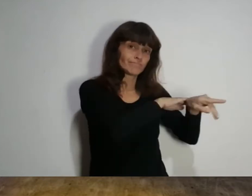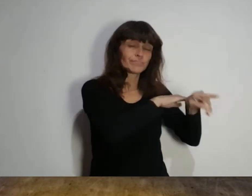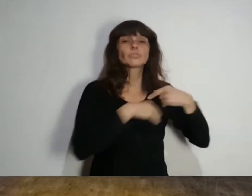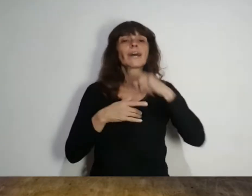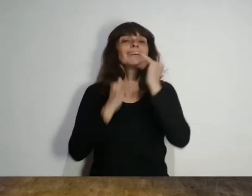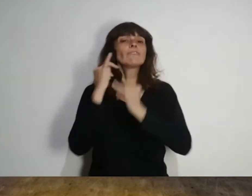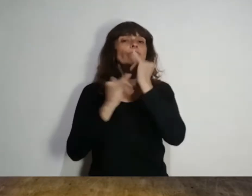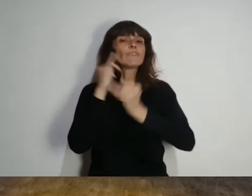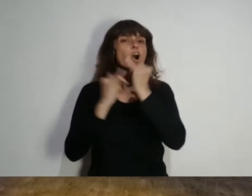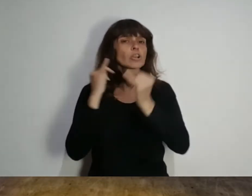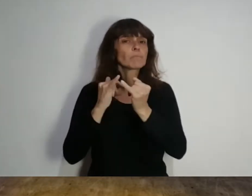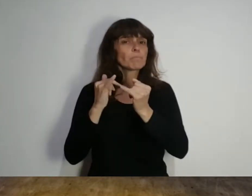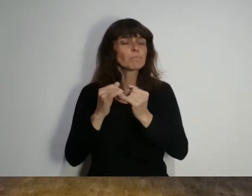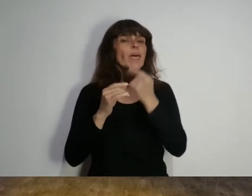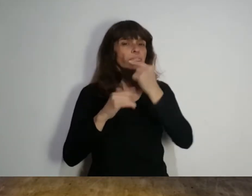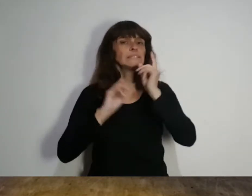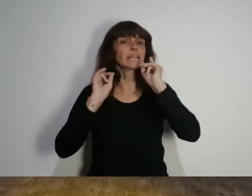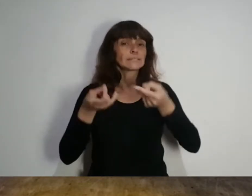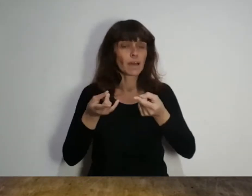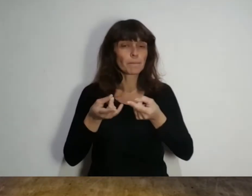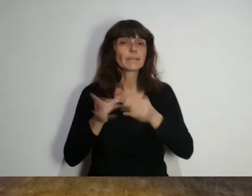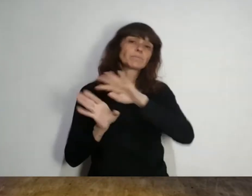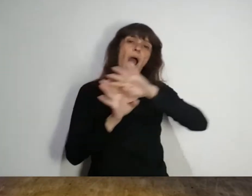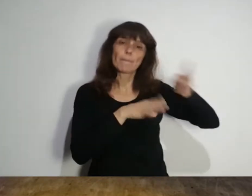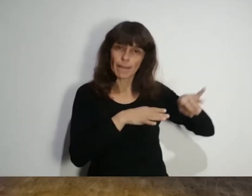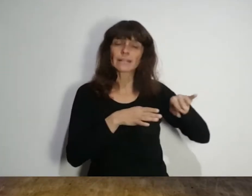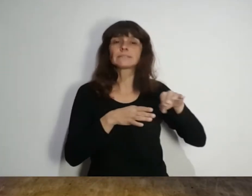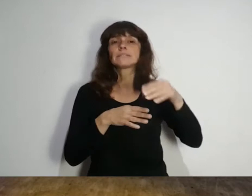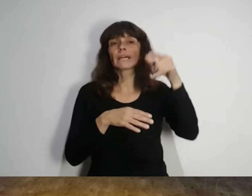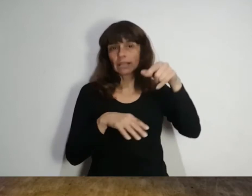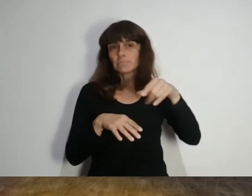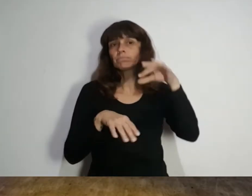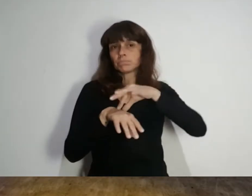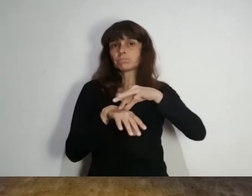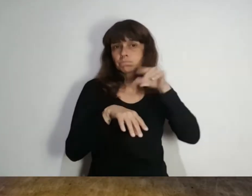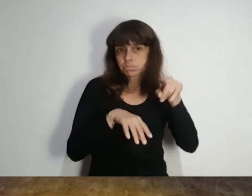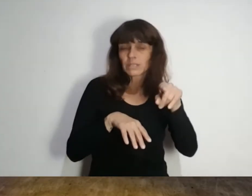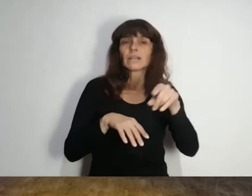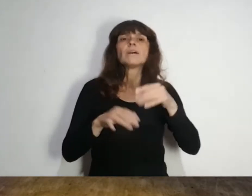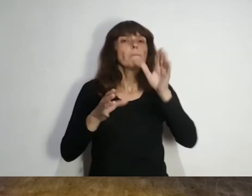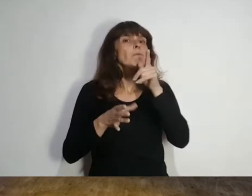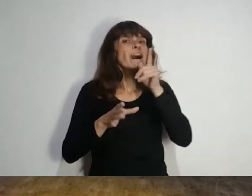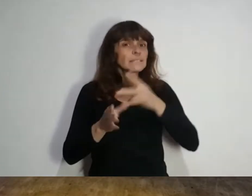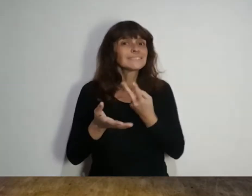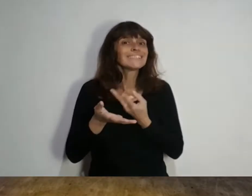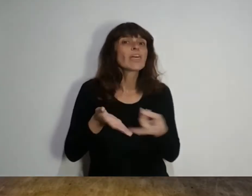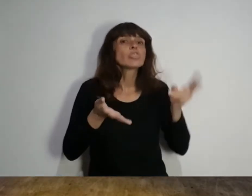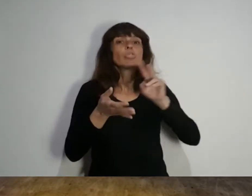Un informe señala que, además de los casos, el virus se multiplica entre